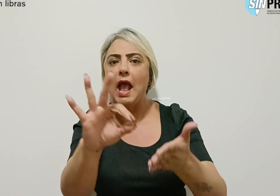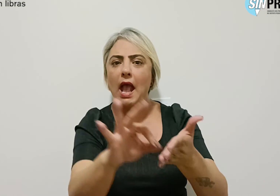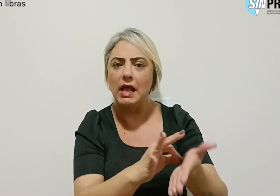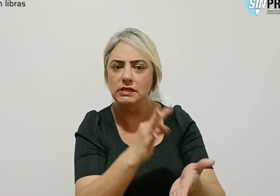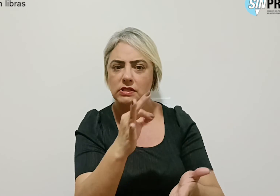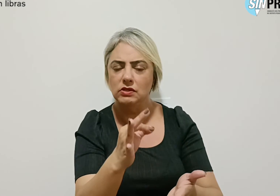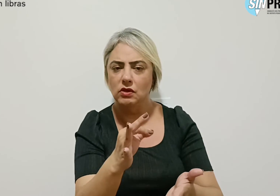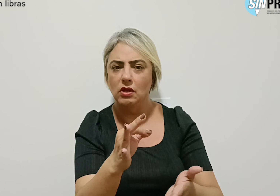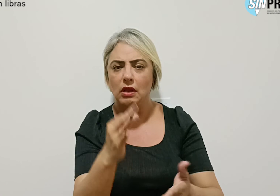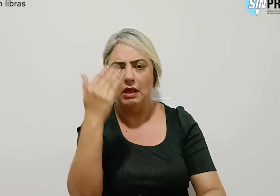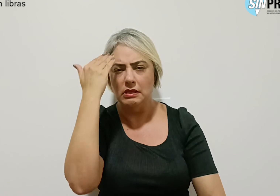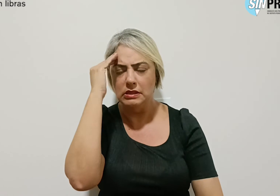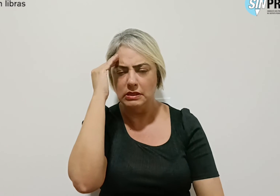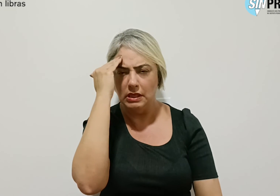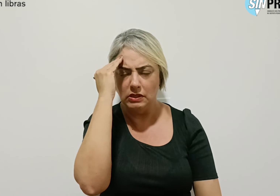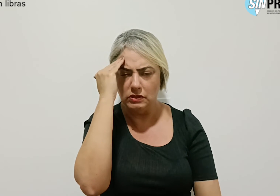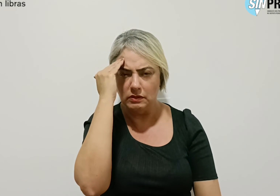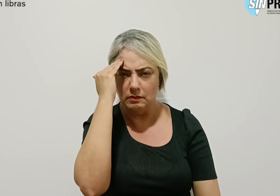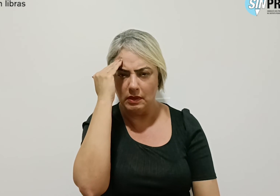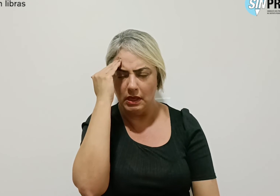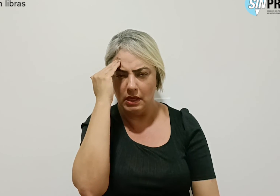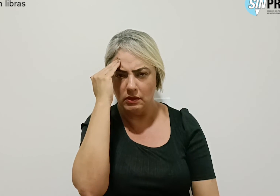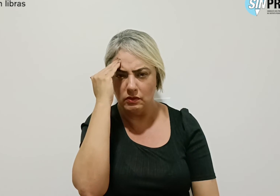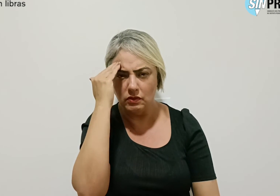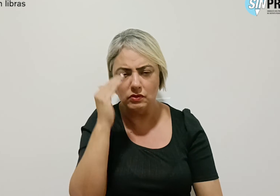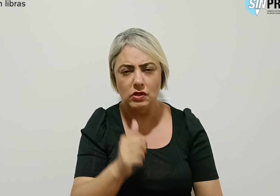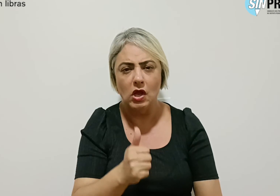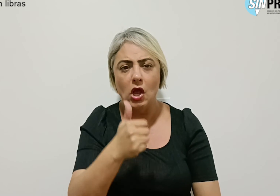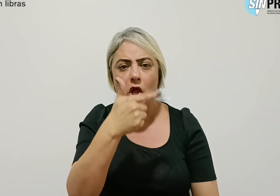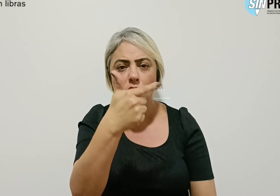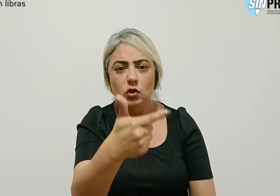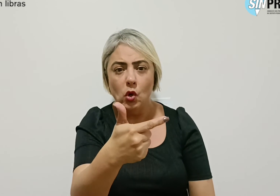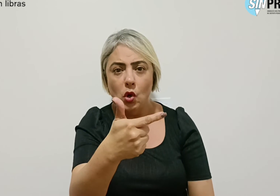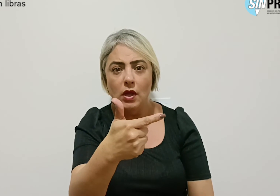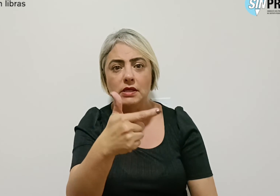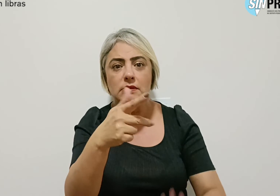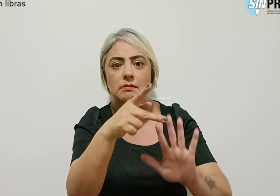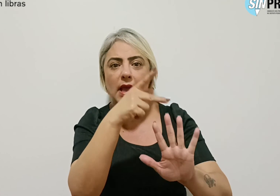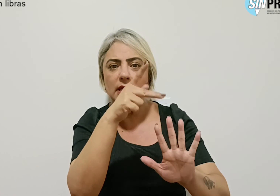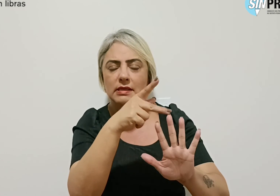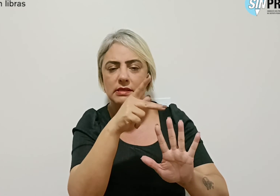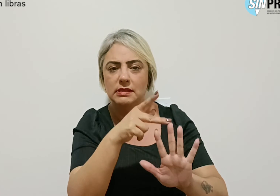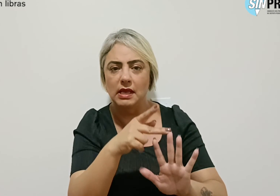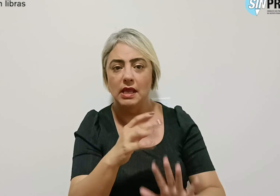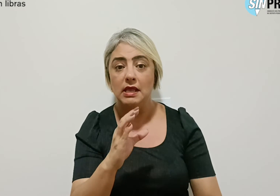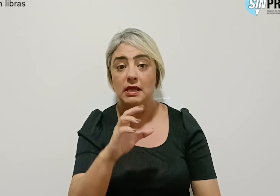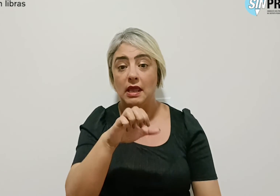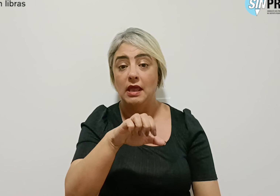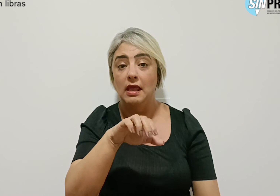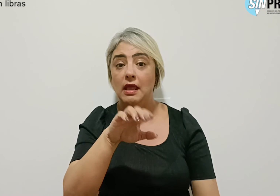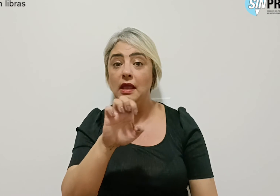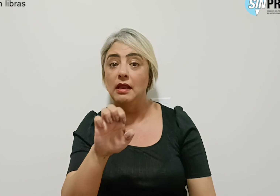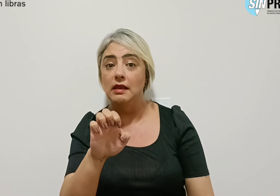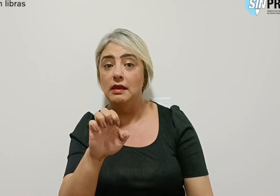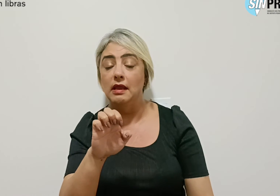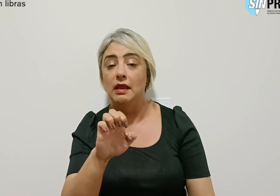esse entendimento em pelo menos dois pareceres. CNE, CEB